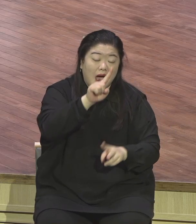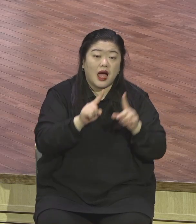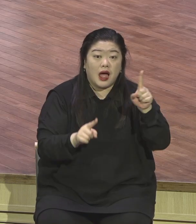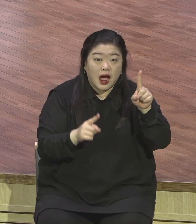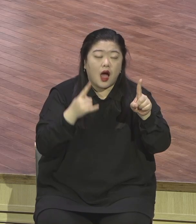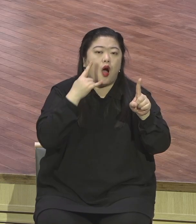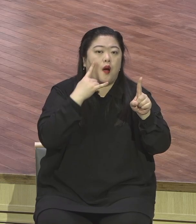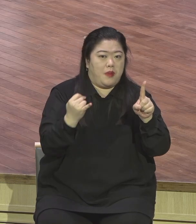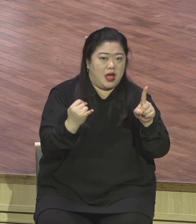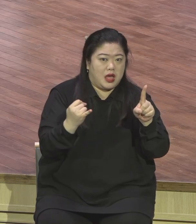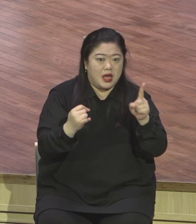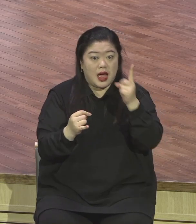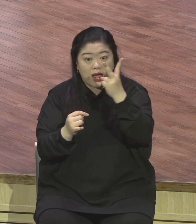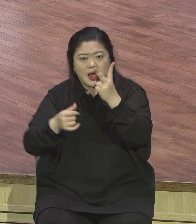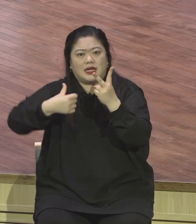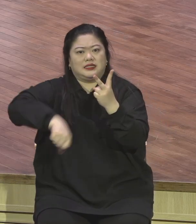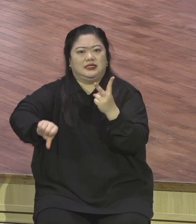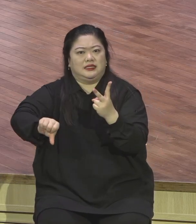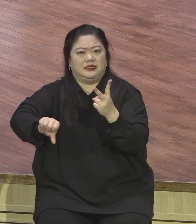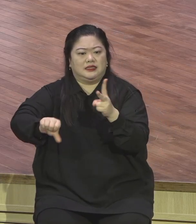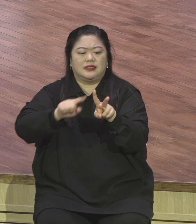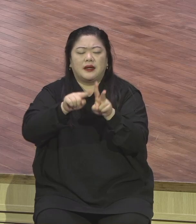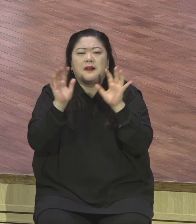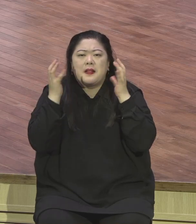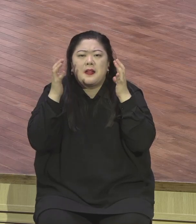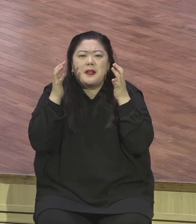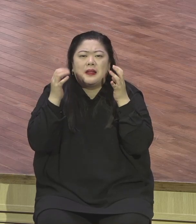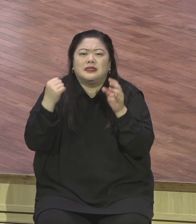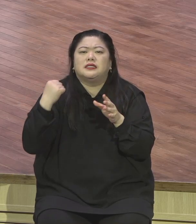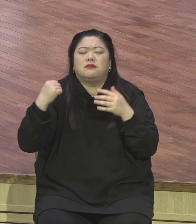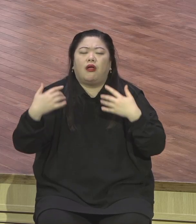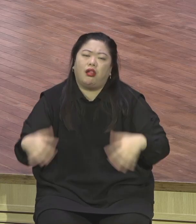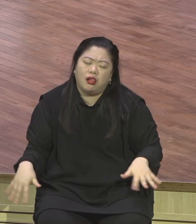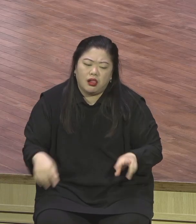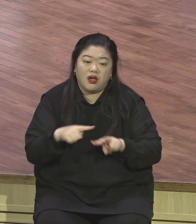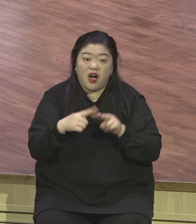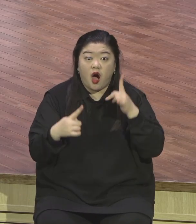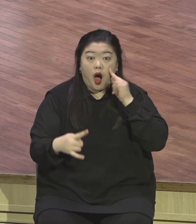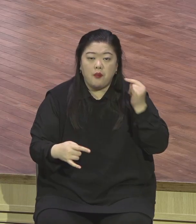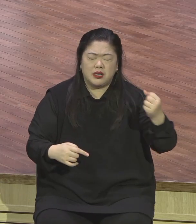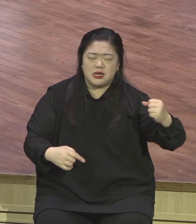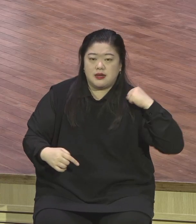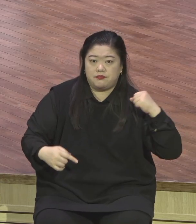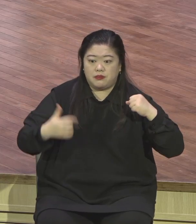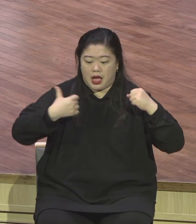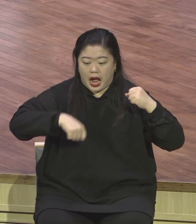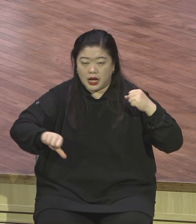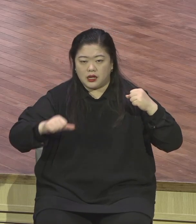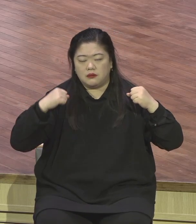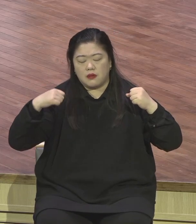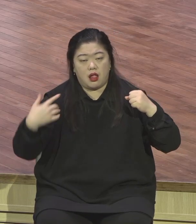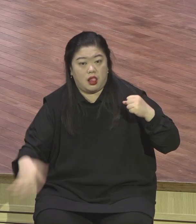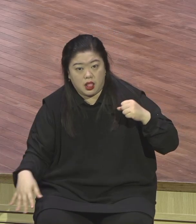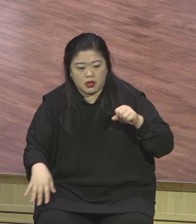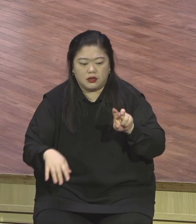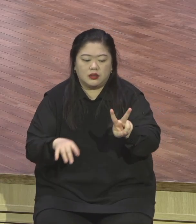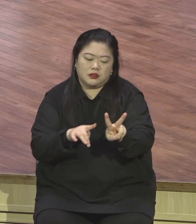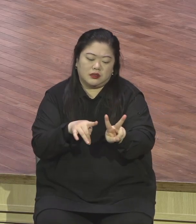이루어서 이렇게 씌우는 이유가 뭐냐 어미 소에게 송아지가